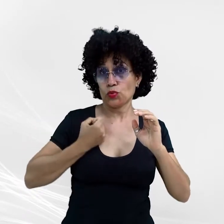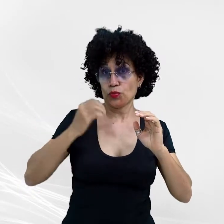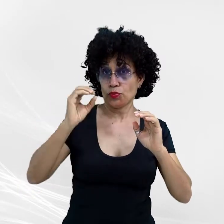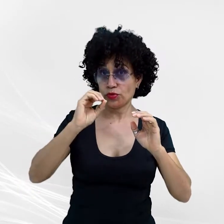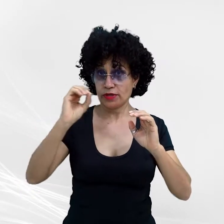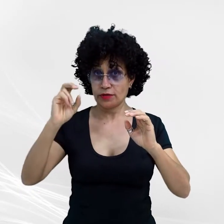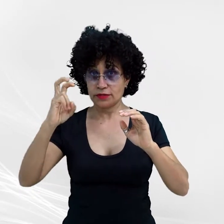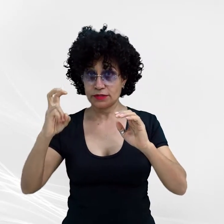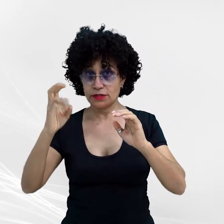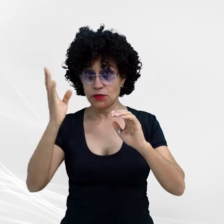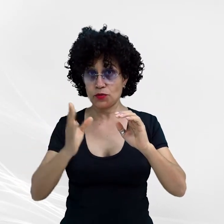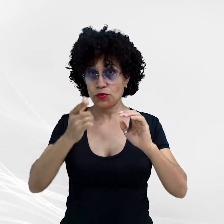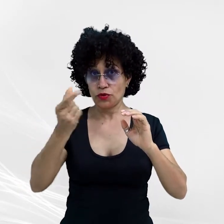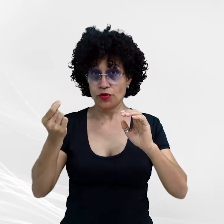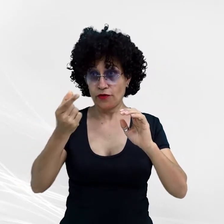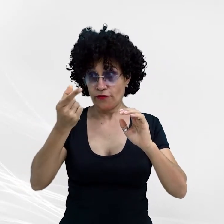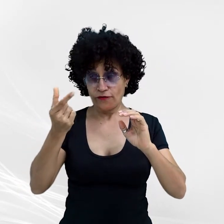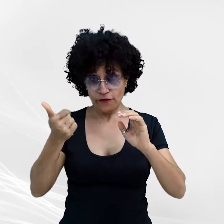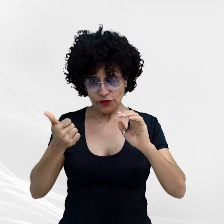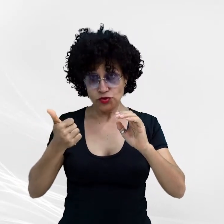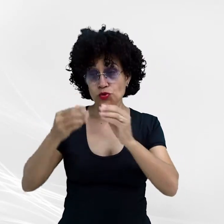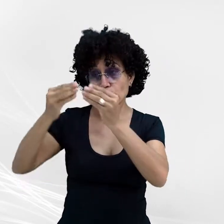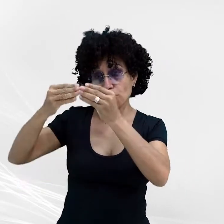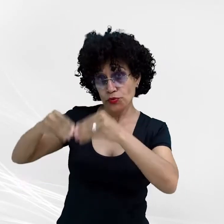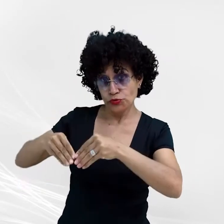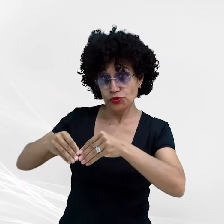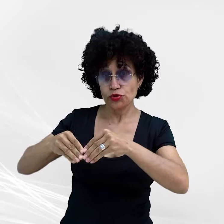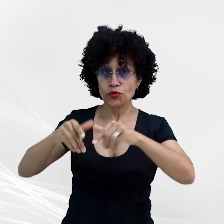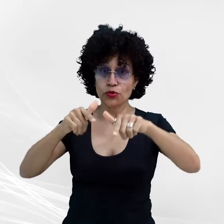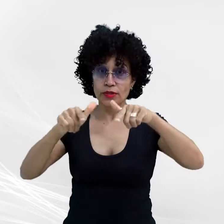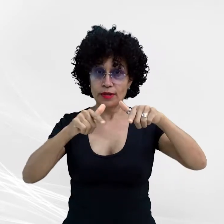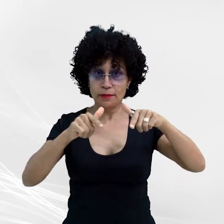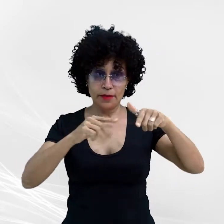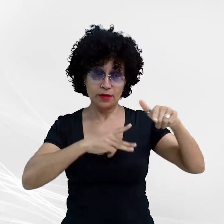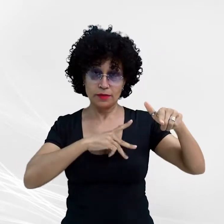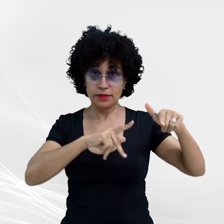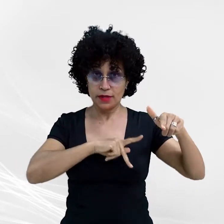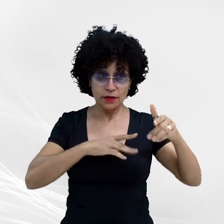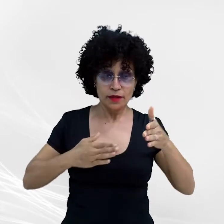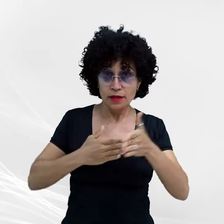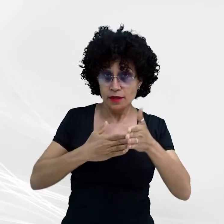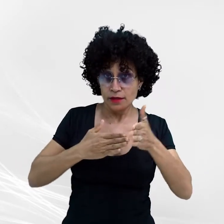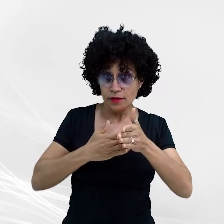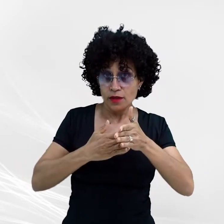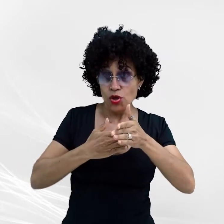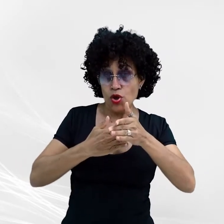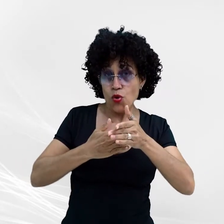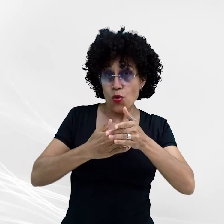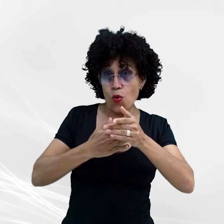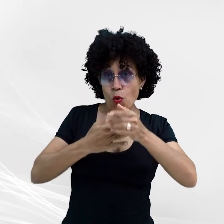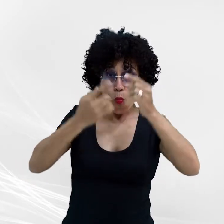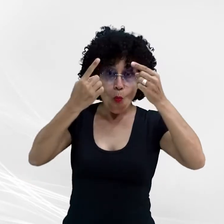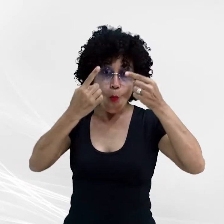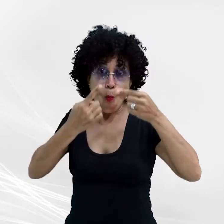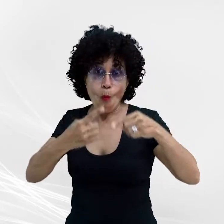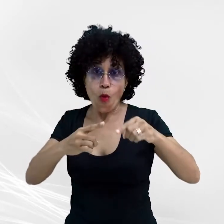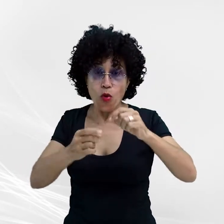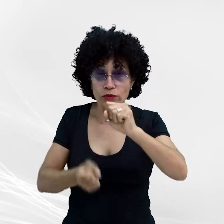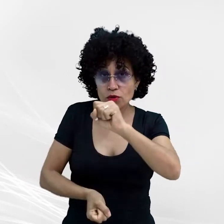que afeta a independência funcional do Ministério Público e limita sua atuação no combate à corrupção e na defesa dos direitos do